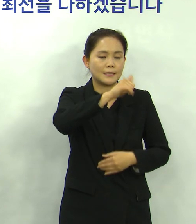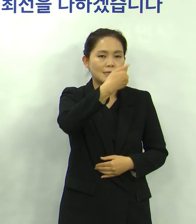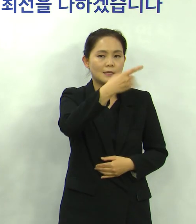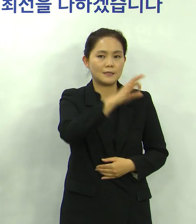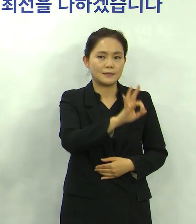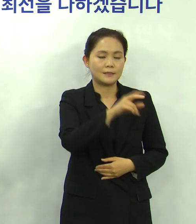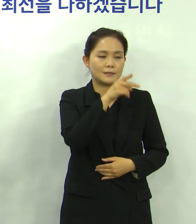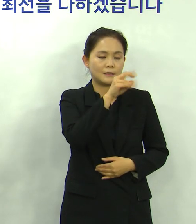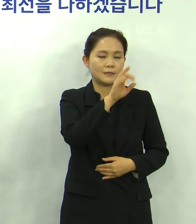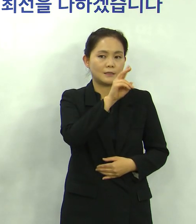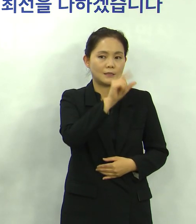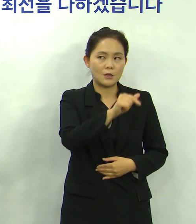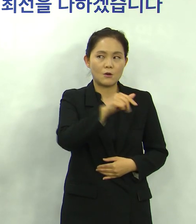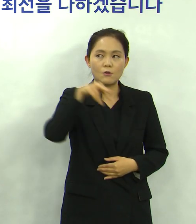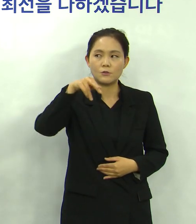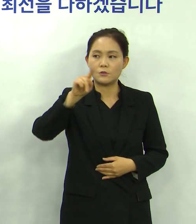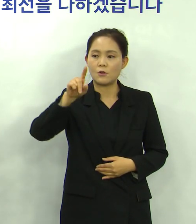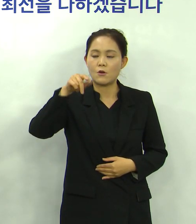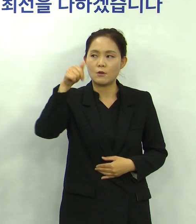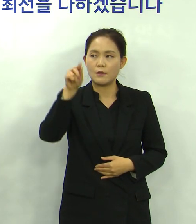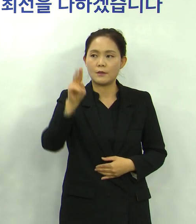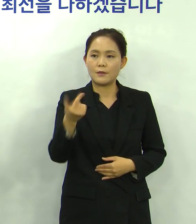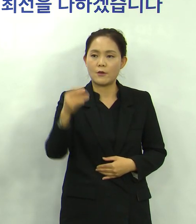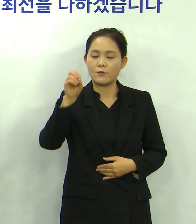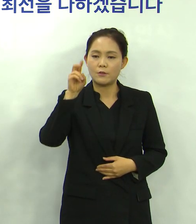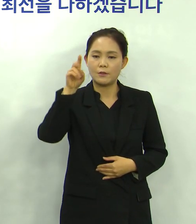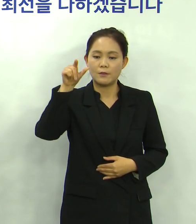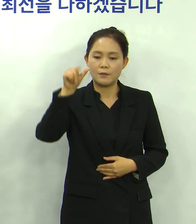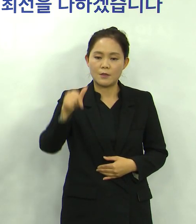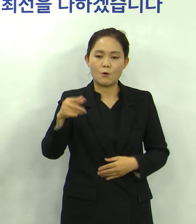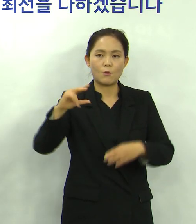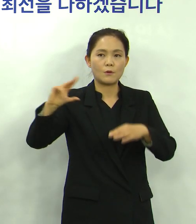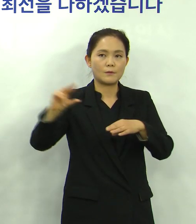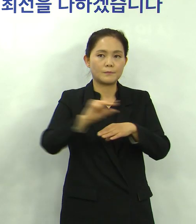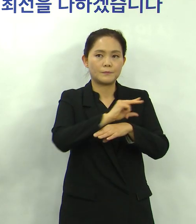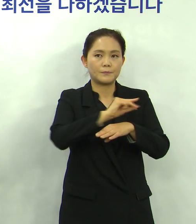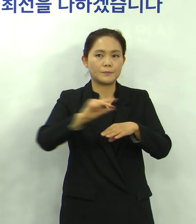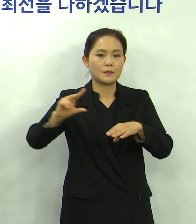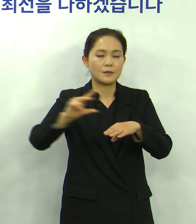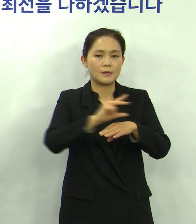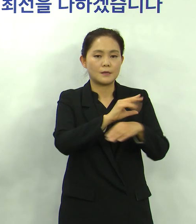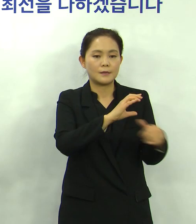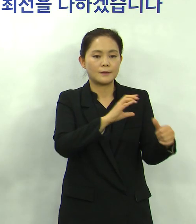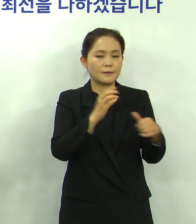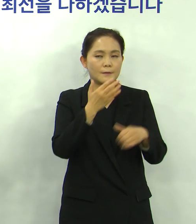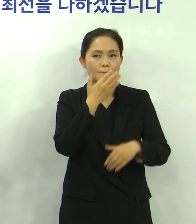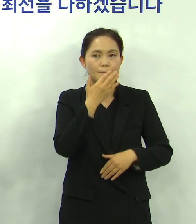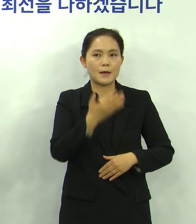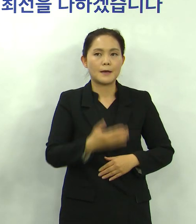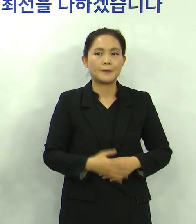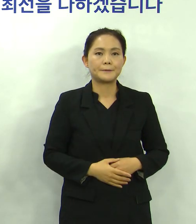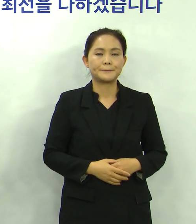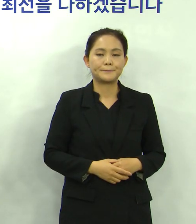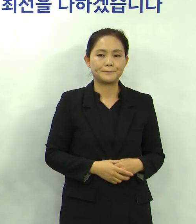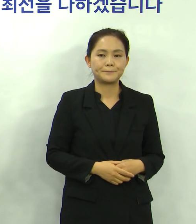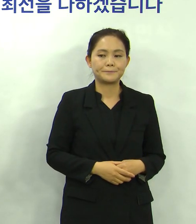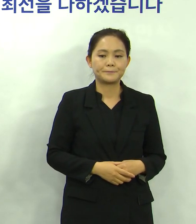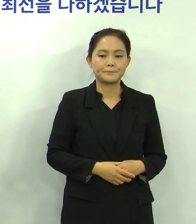서현역을 출퇴근할 때 이렇게 이용하신 걸로 나타나 있습니다